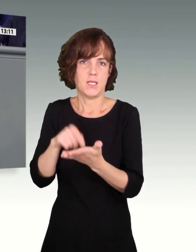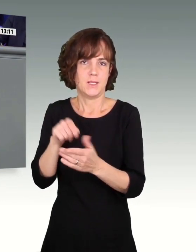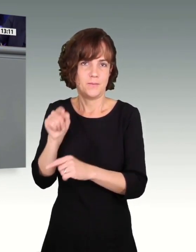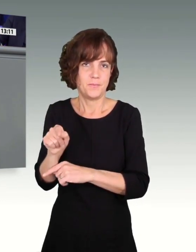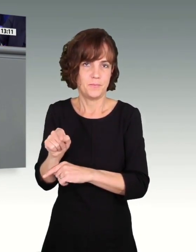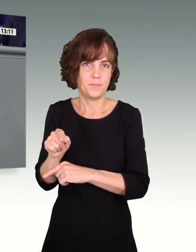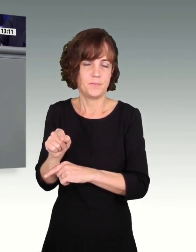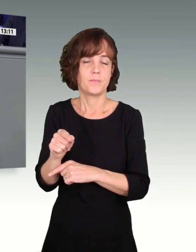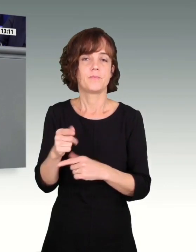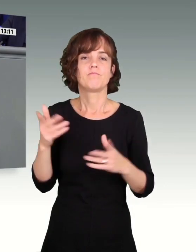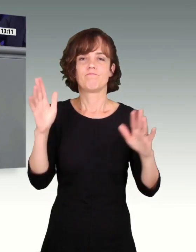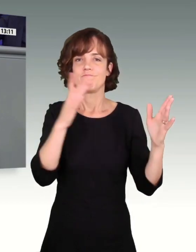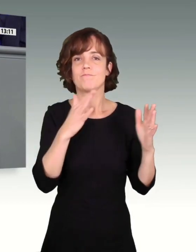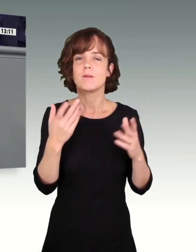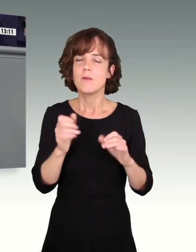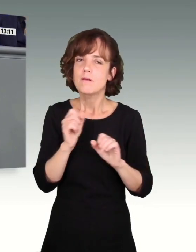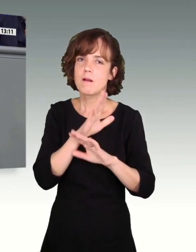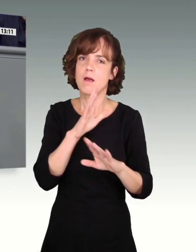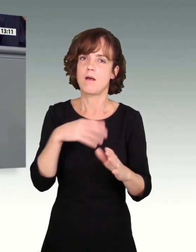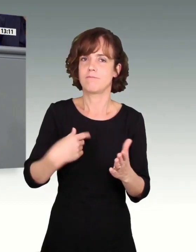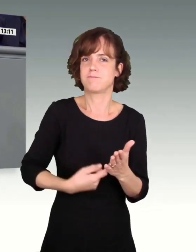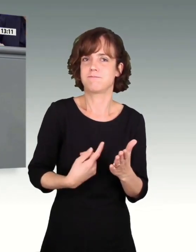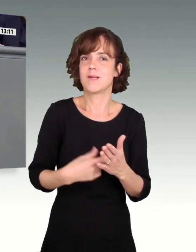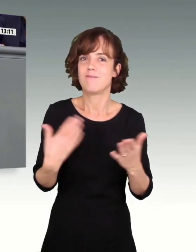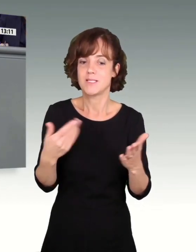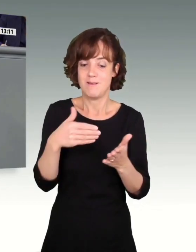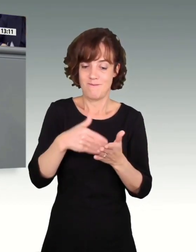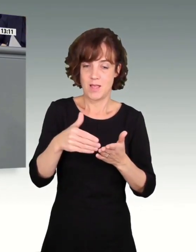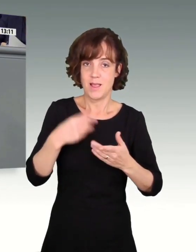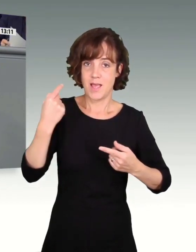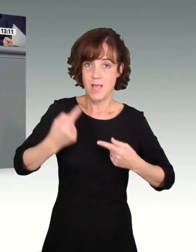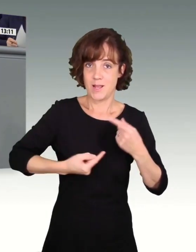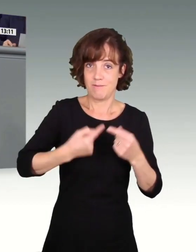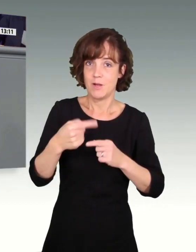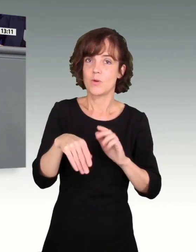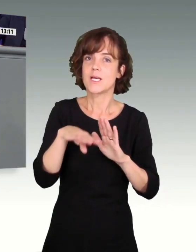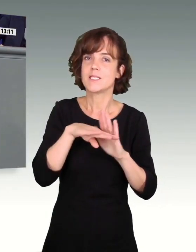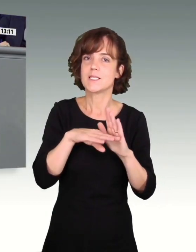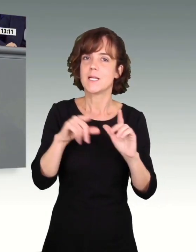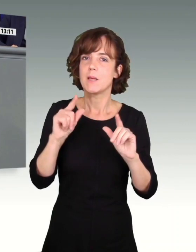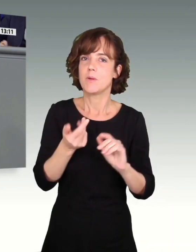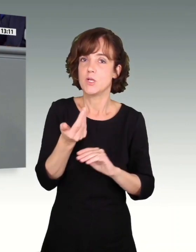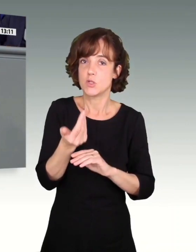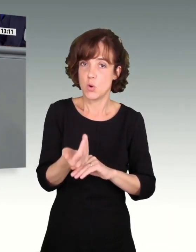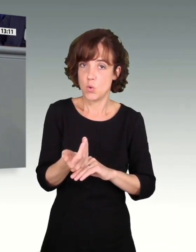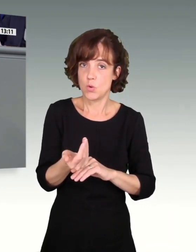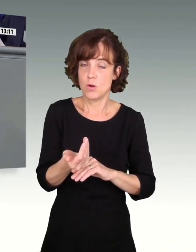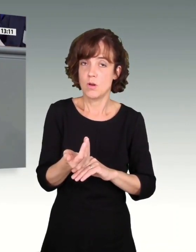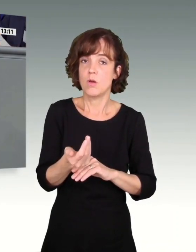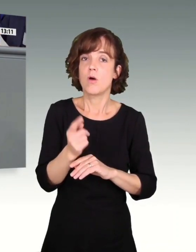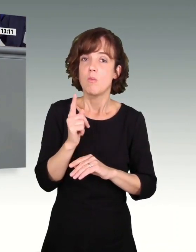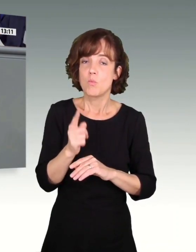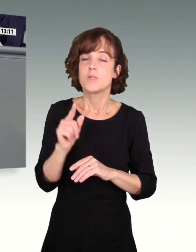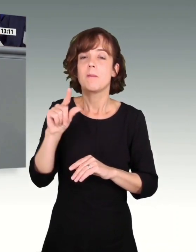Wir sprechen uns ausdrücklich dafür aus, dass die Weiterentwicklung des gesetzlichen Mindestlohns auch in der Hand der